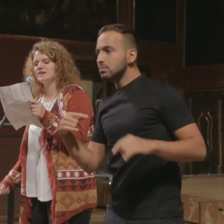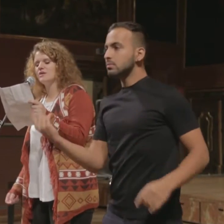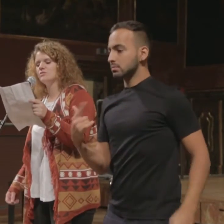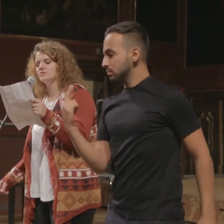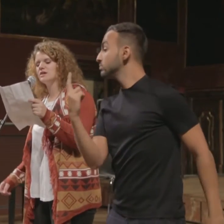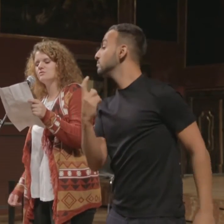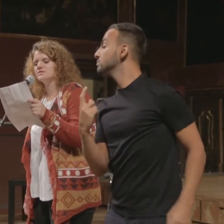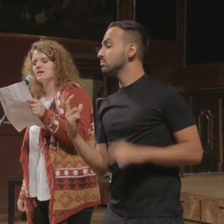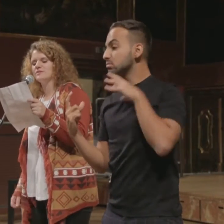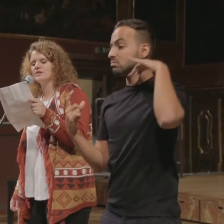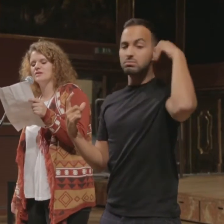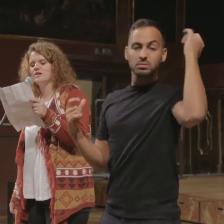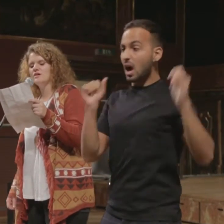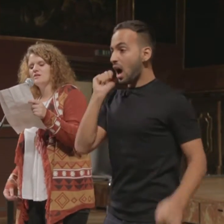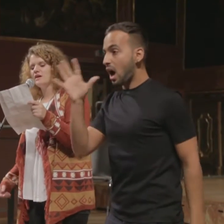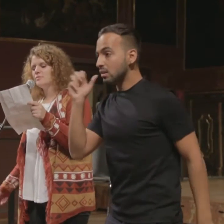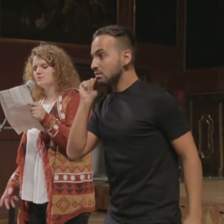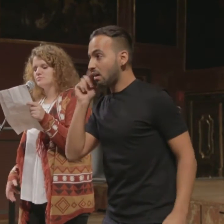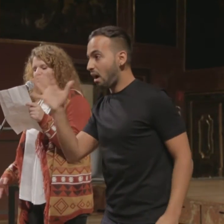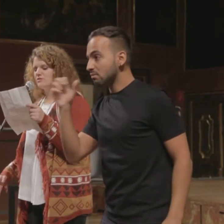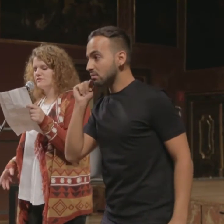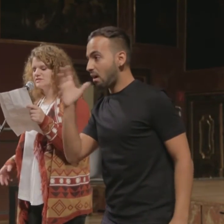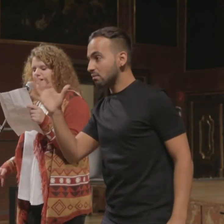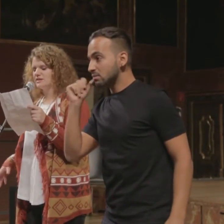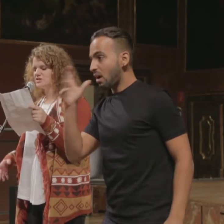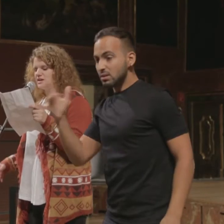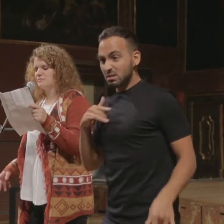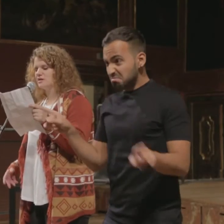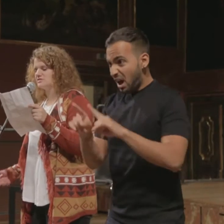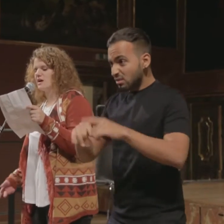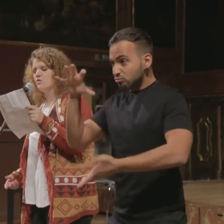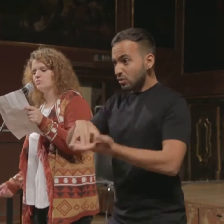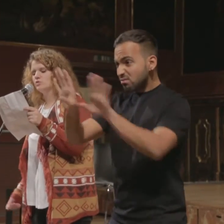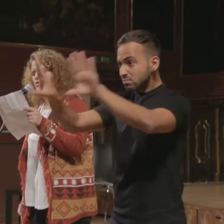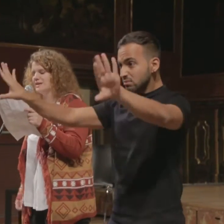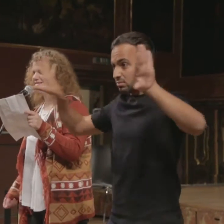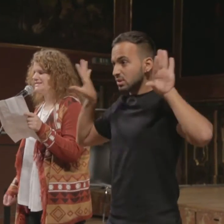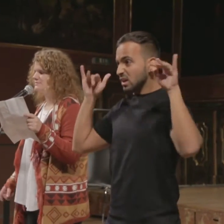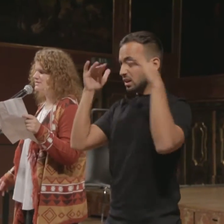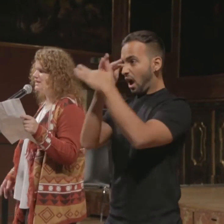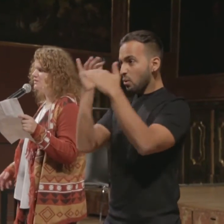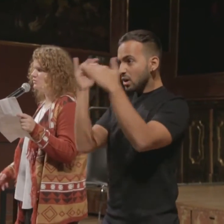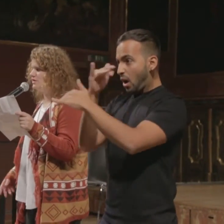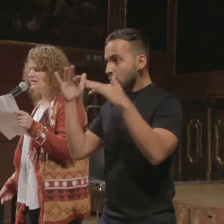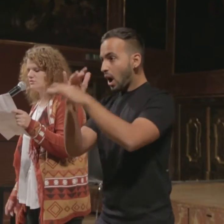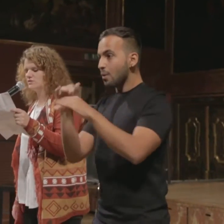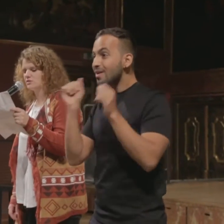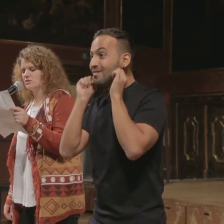grau und grausam, die farblosen Betonfassaden der Stadt machen unsere Augen müde und lassen selbst Pastelltöne neon wirken.